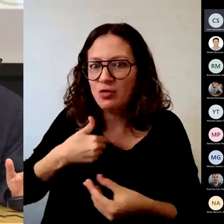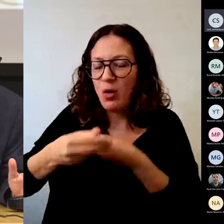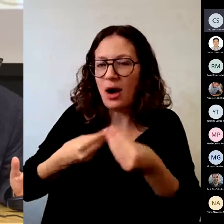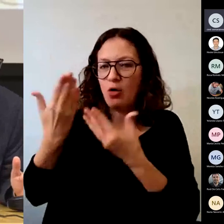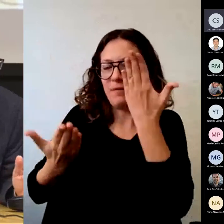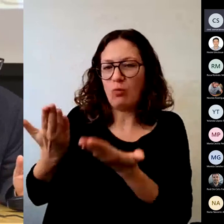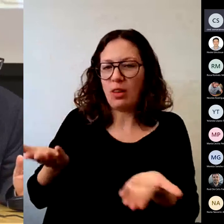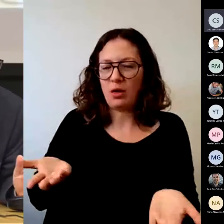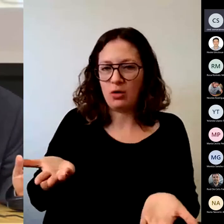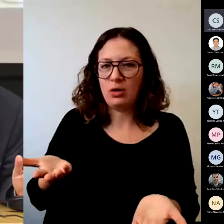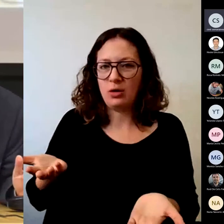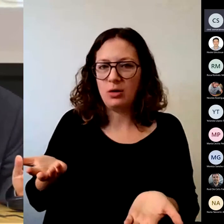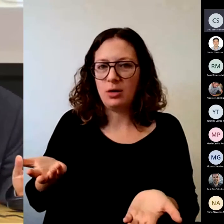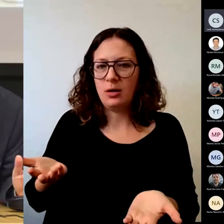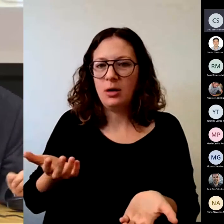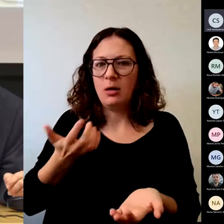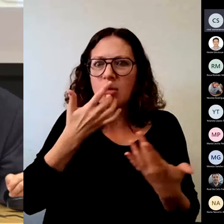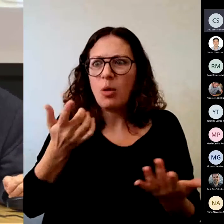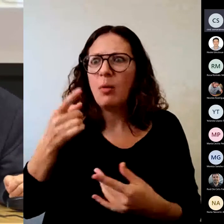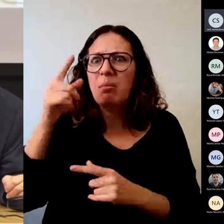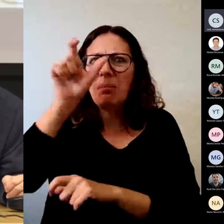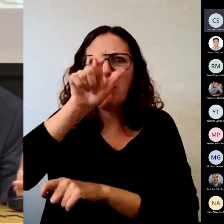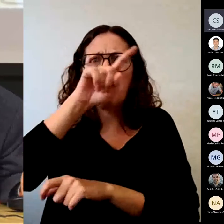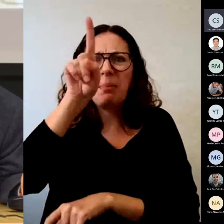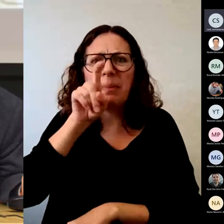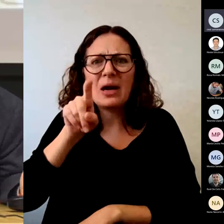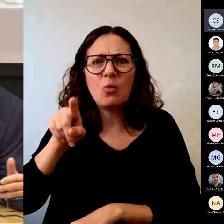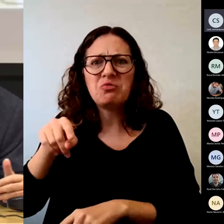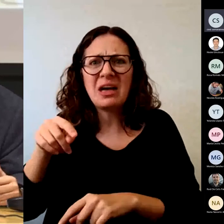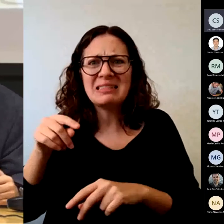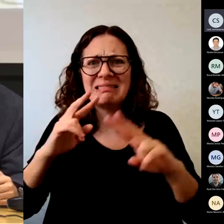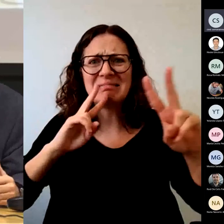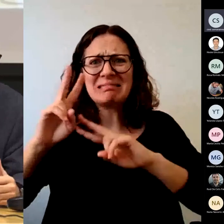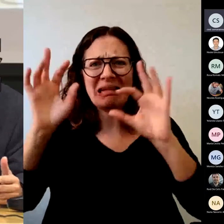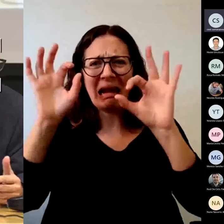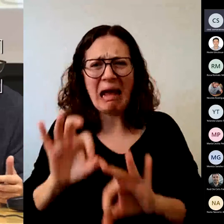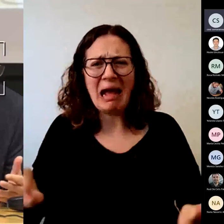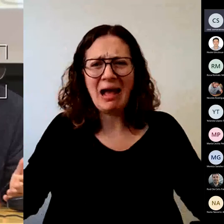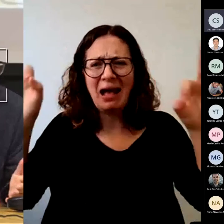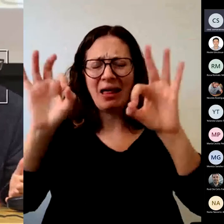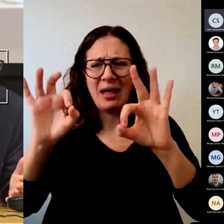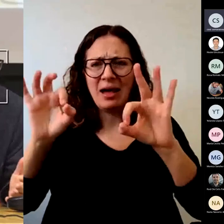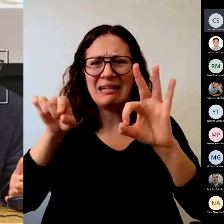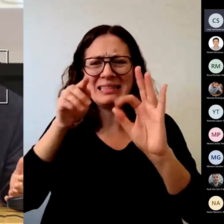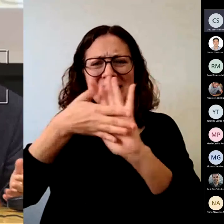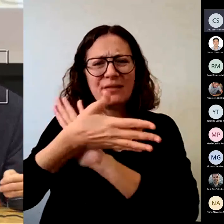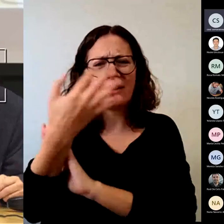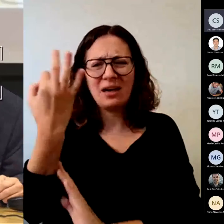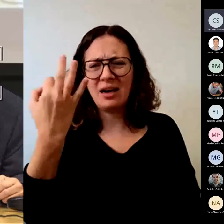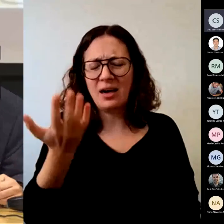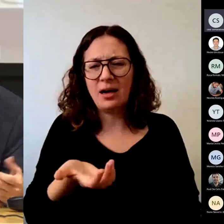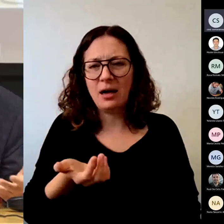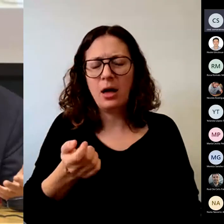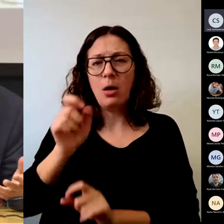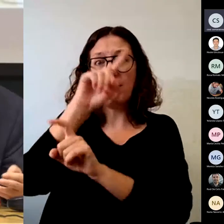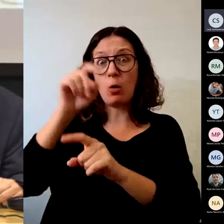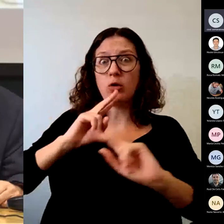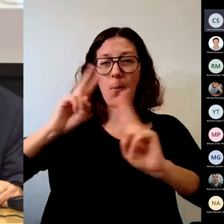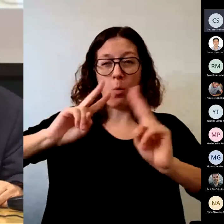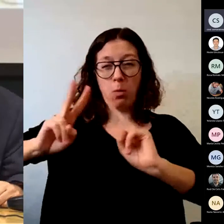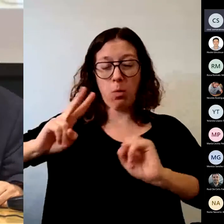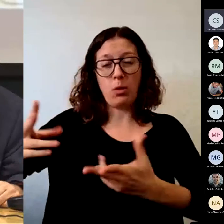contestado nadie tenemos que acostumbrarnos a ver qué preguntas ha contestado todo el mundo tenemos que ver